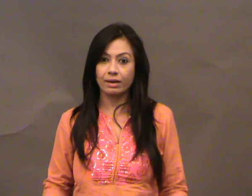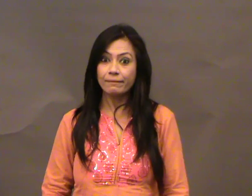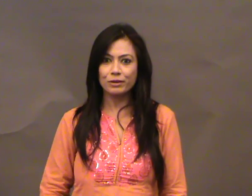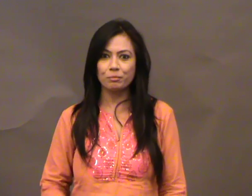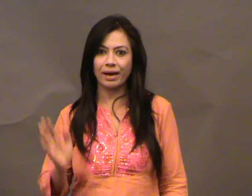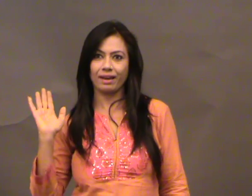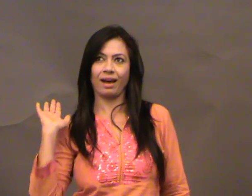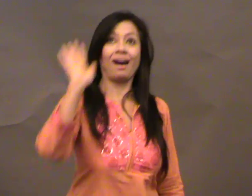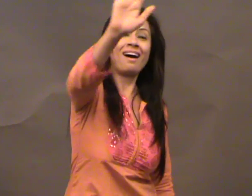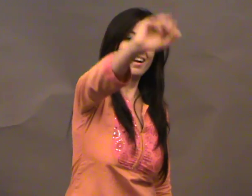में झूँ पैर!